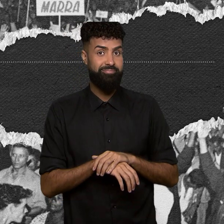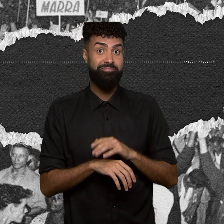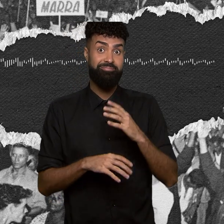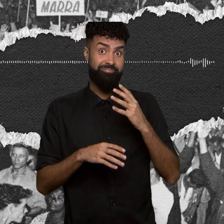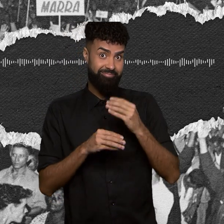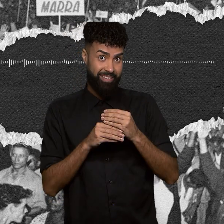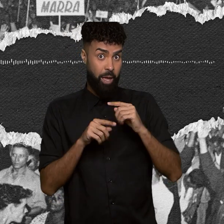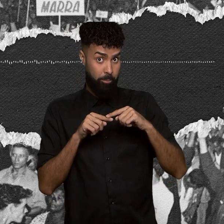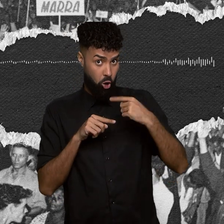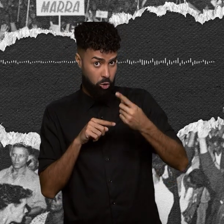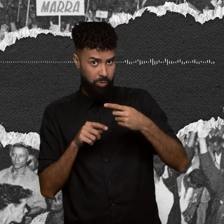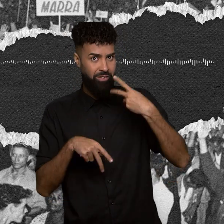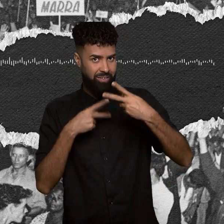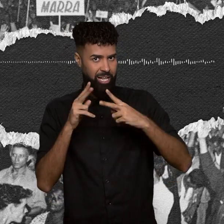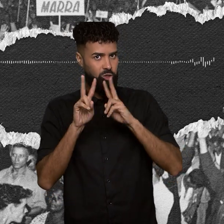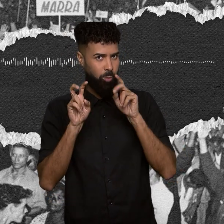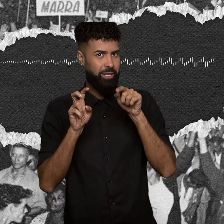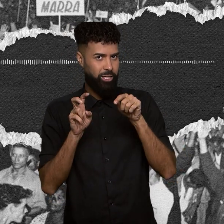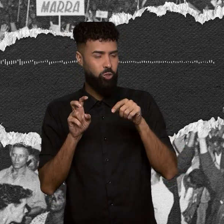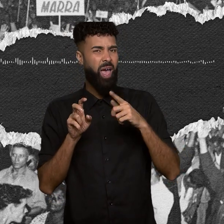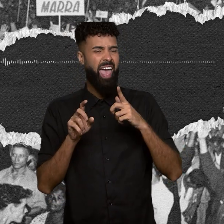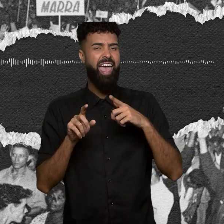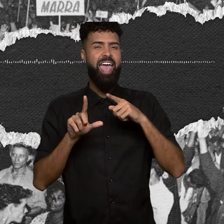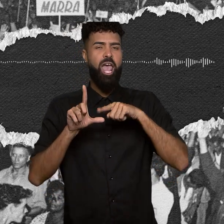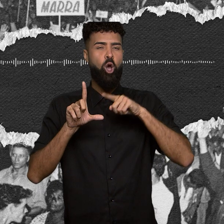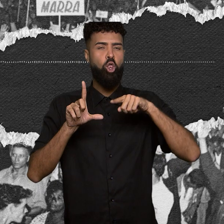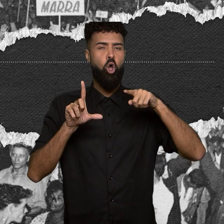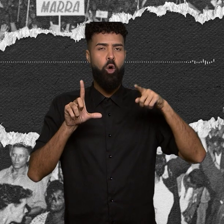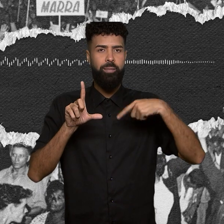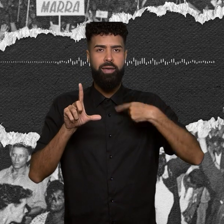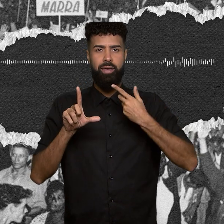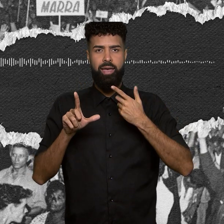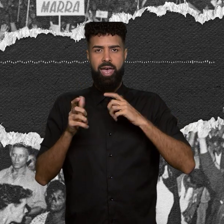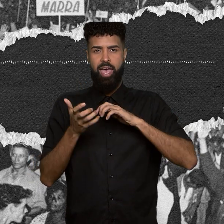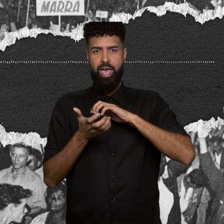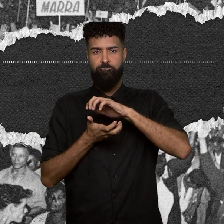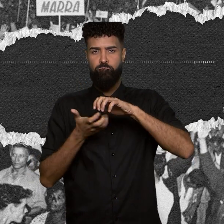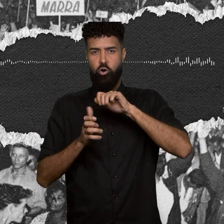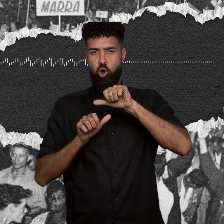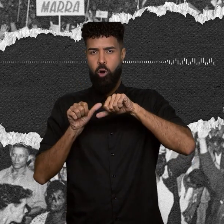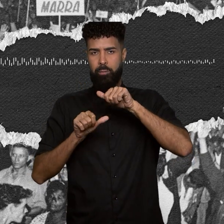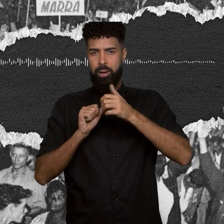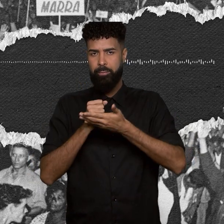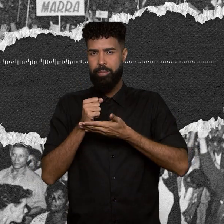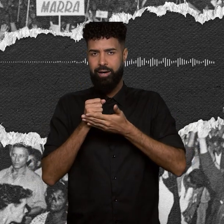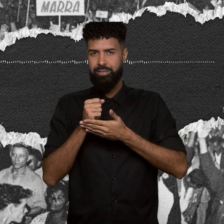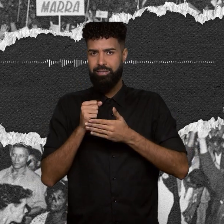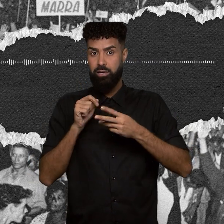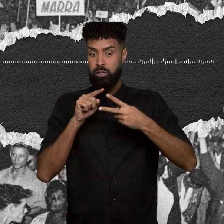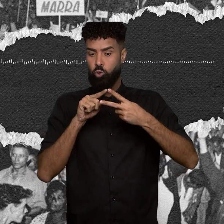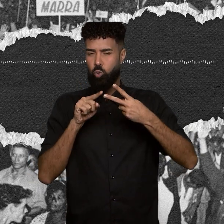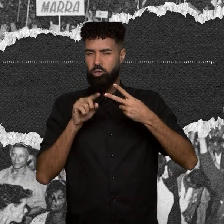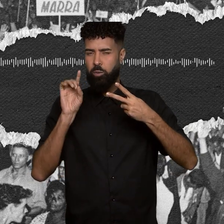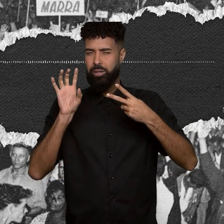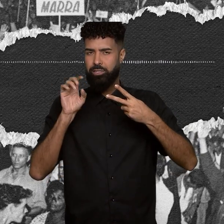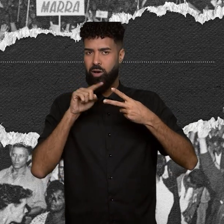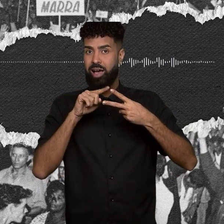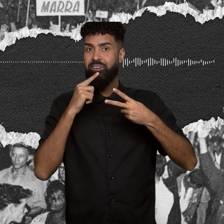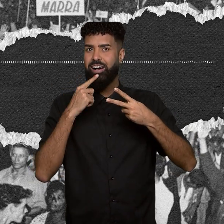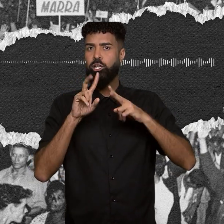episódio. Vamos falar das medidas econômicas previstas nas reformas de base. Em especial duas, que tem tudo a ver com a arrecadação de impostos,